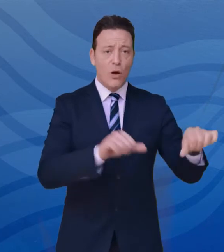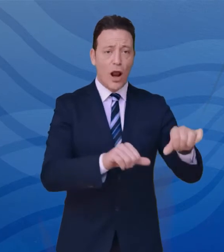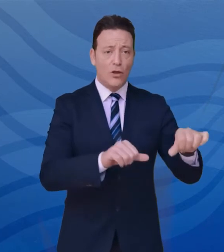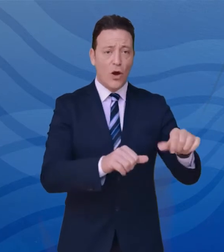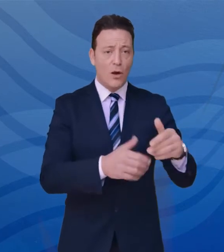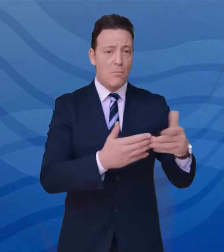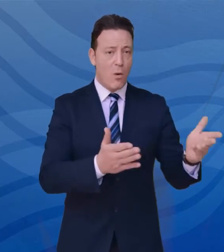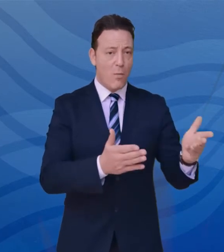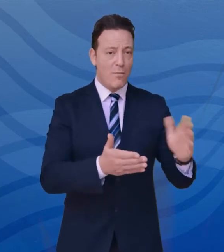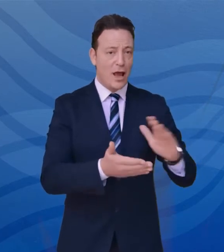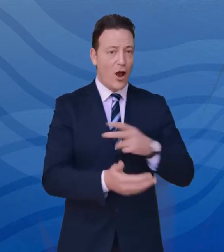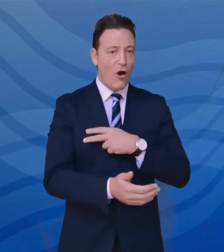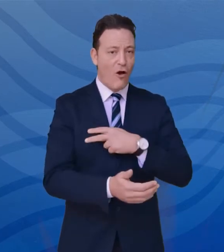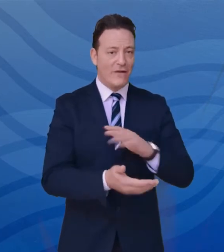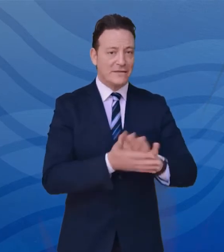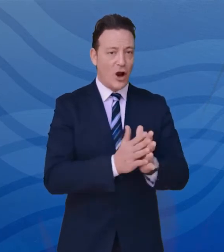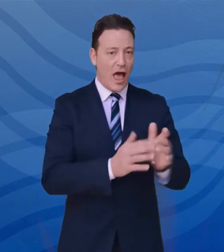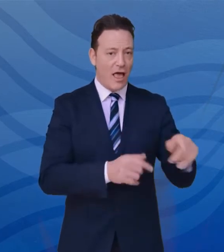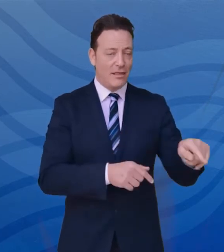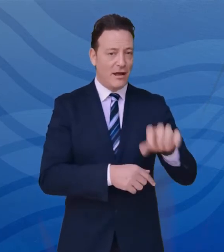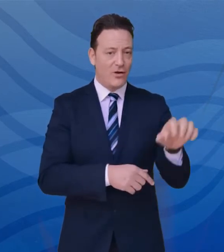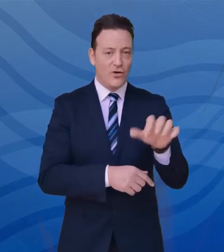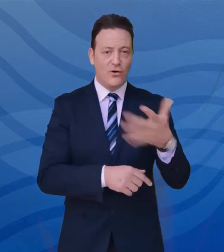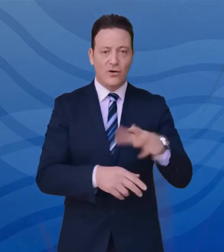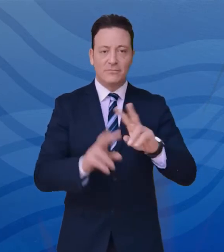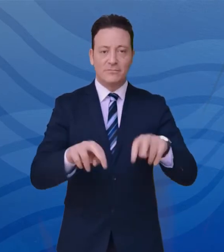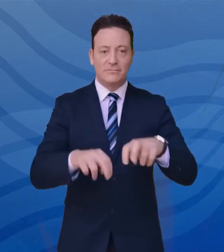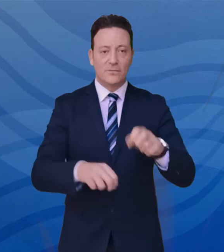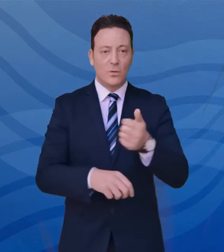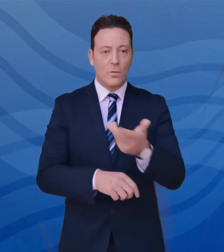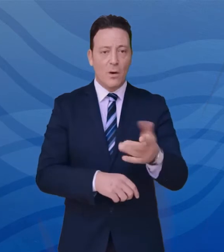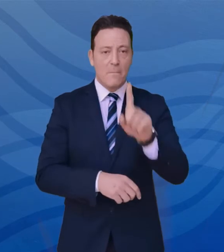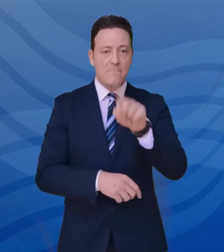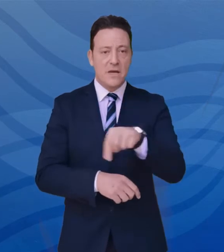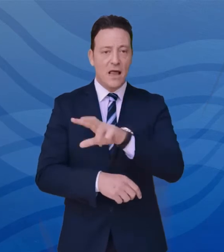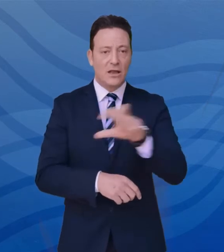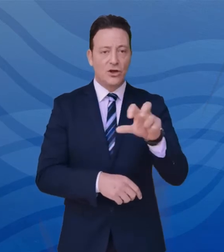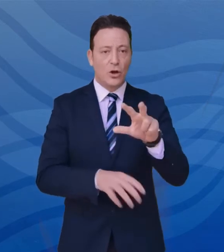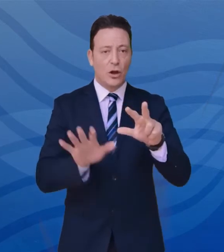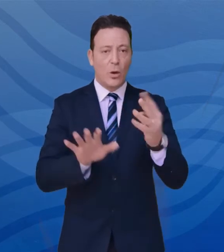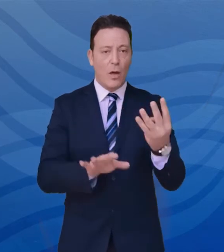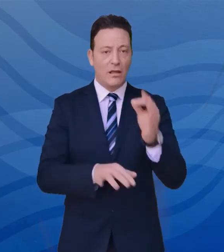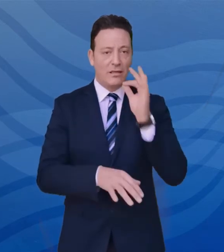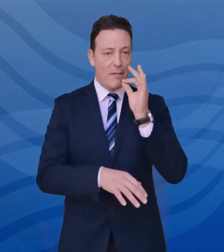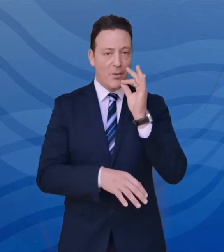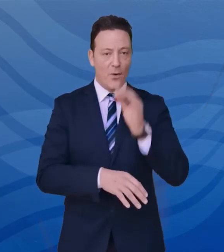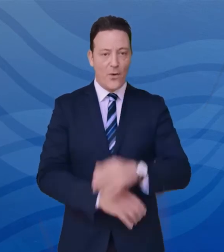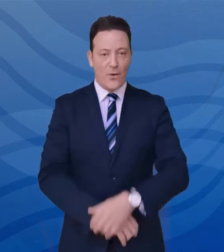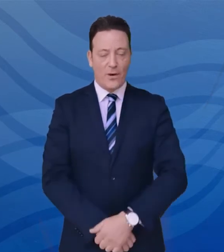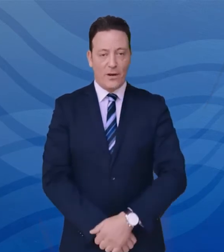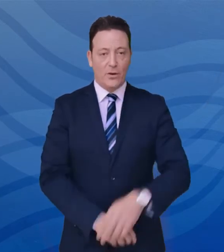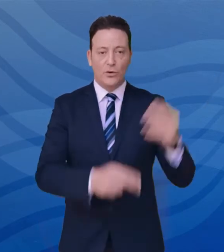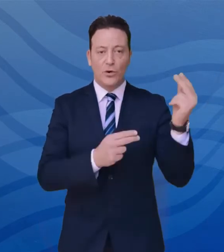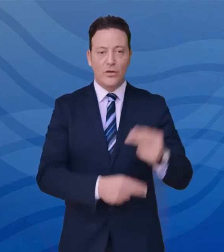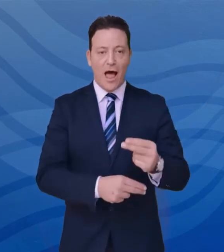ospedali repubbliche e convenzionate della Regione è stato processato un numero di 1.384 tamponi molecolari per